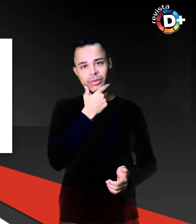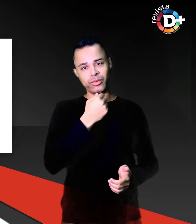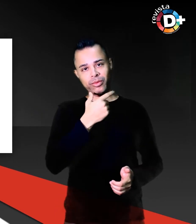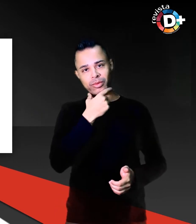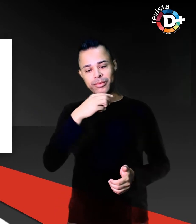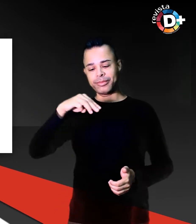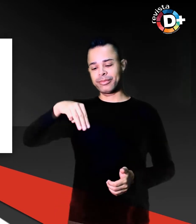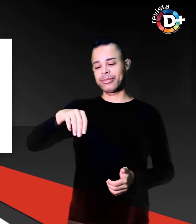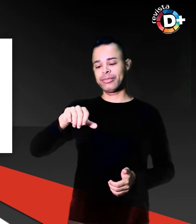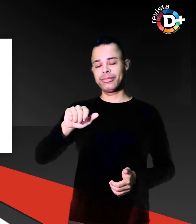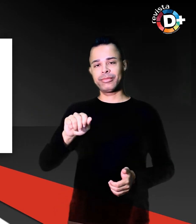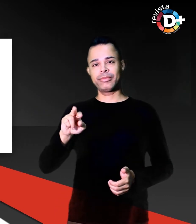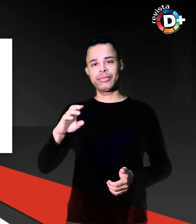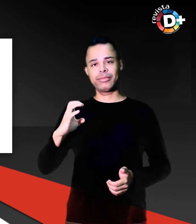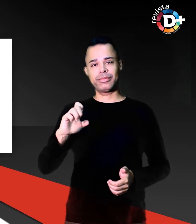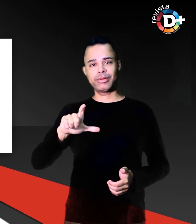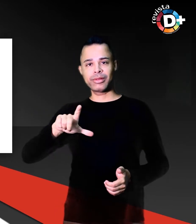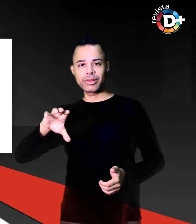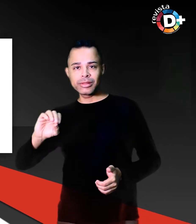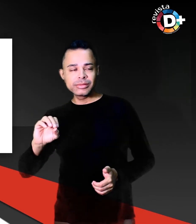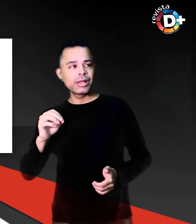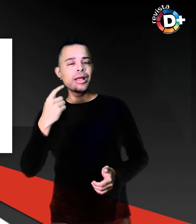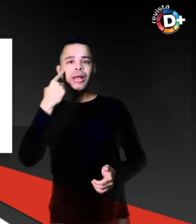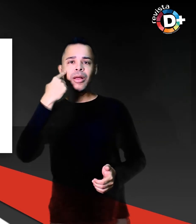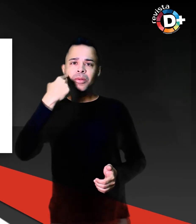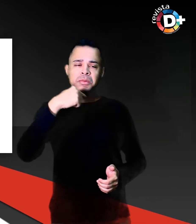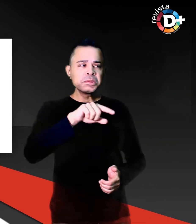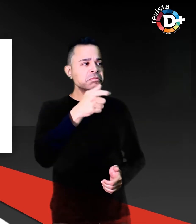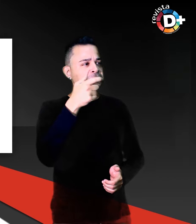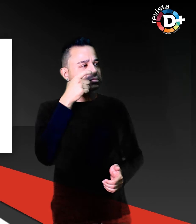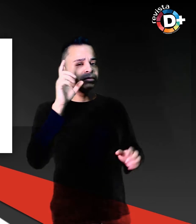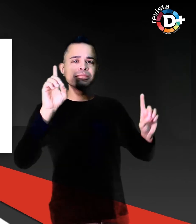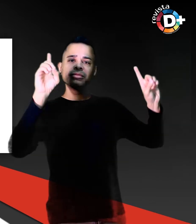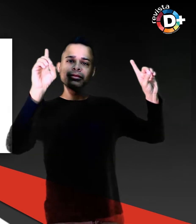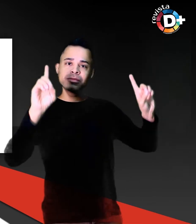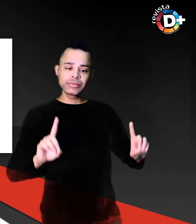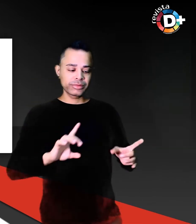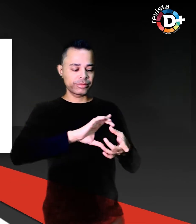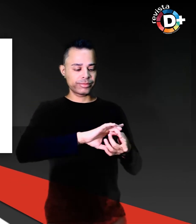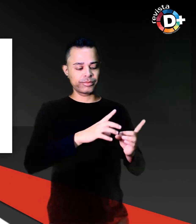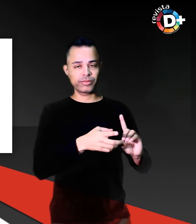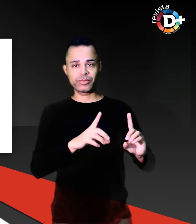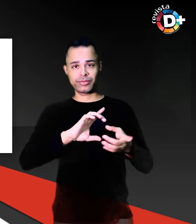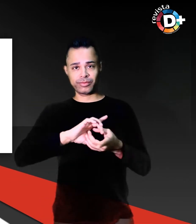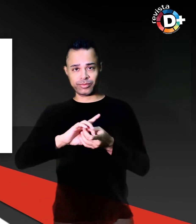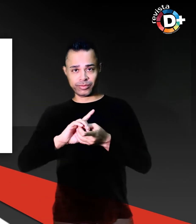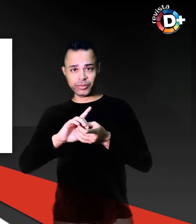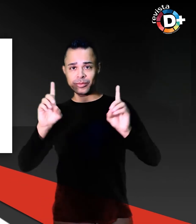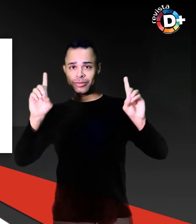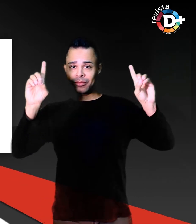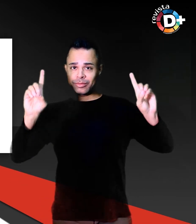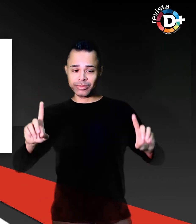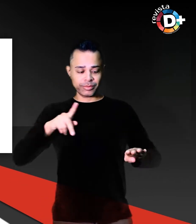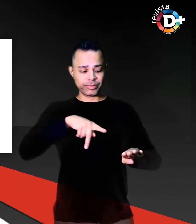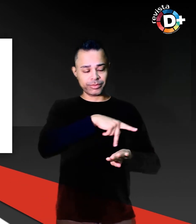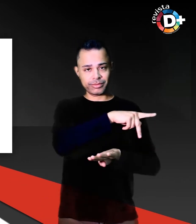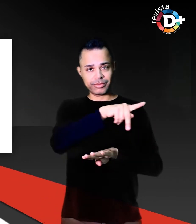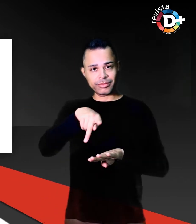identificou com um tema em 2012 durante os Jogos Paralímpicos em Londres, ao deparar com atletas que corriam com suas